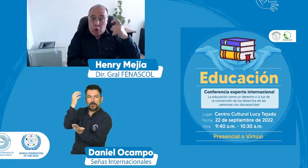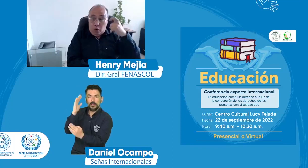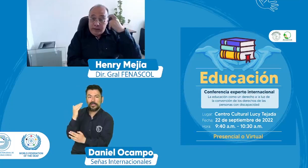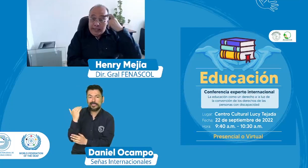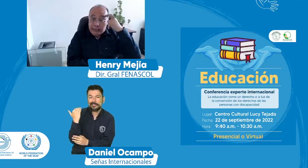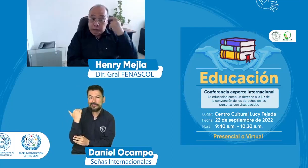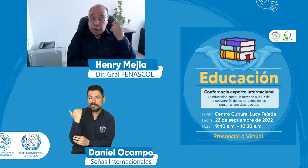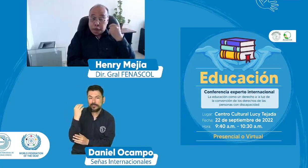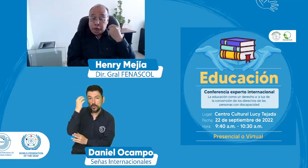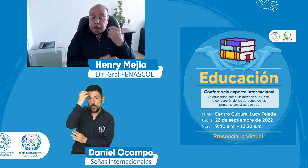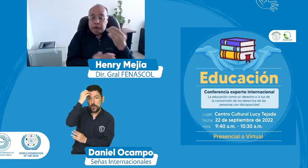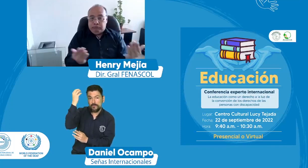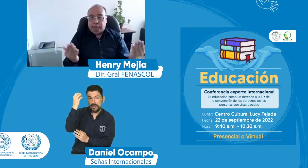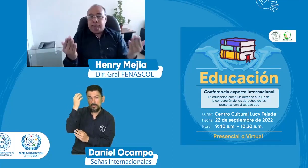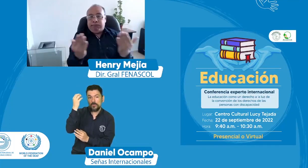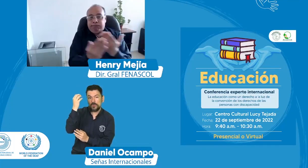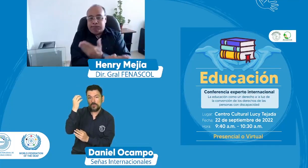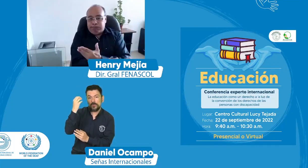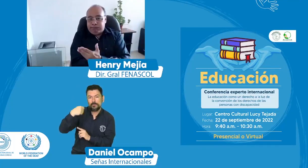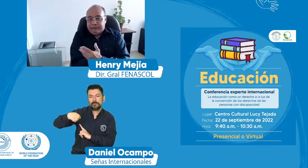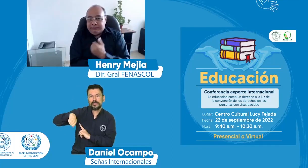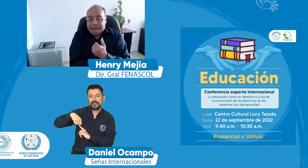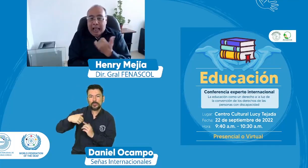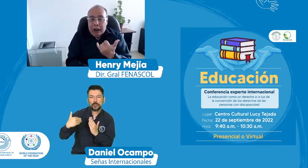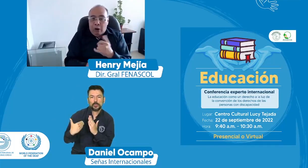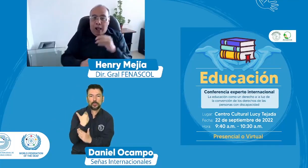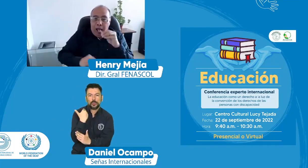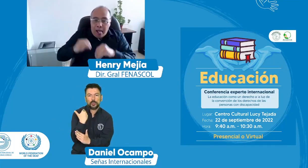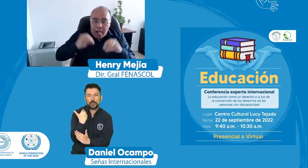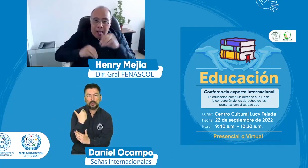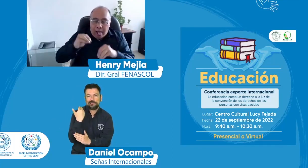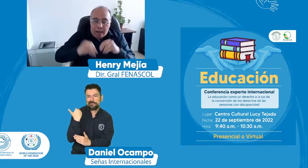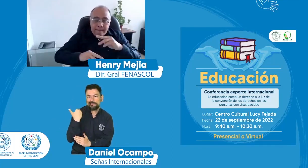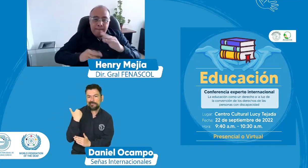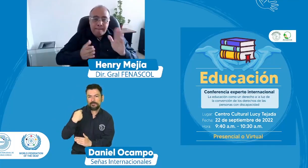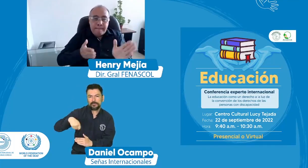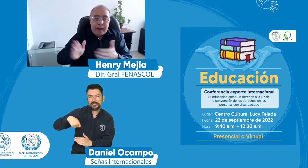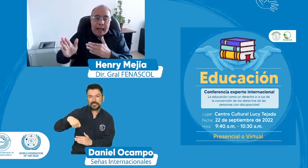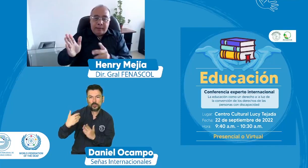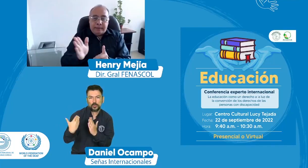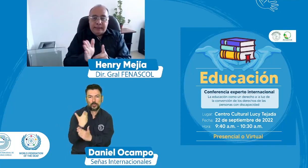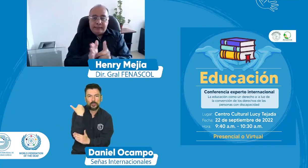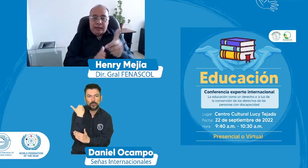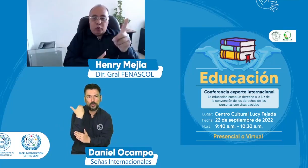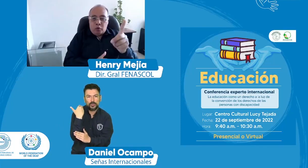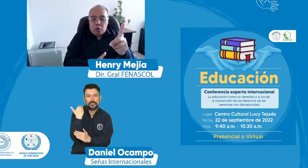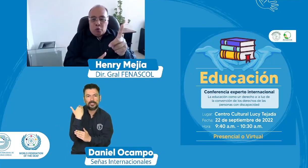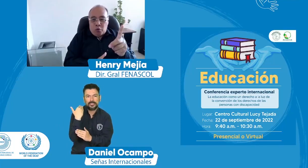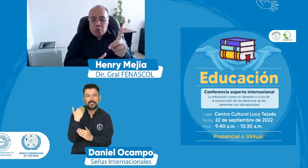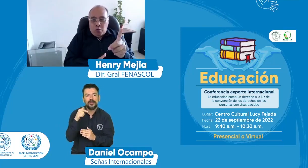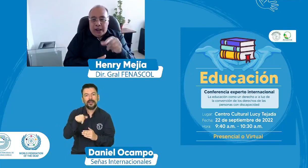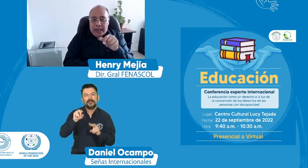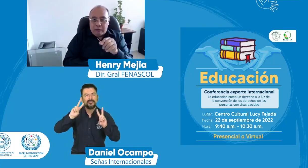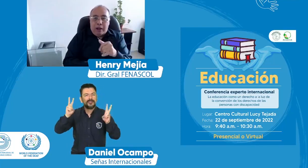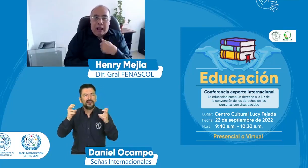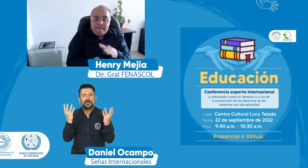Colombia el gobierno que ya tenemos ahorita un nuevo presidente entonces están en el plan en la